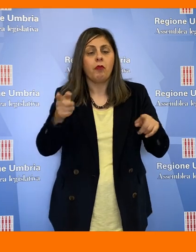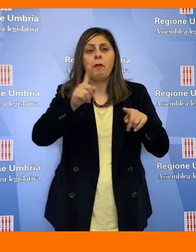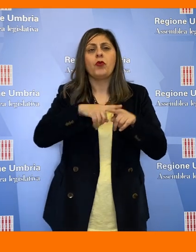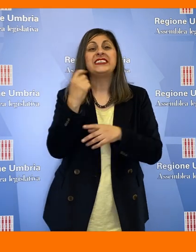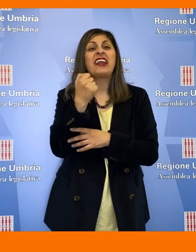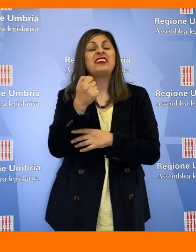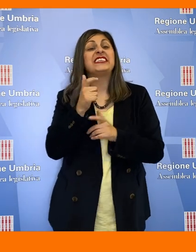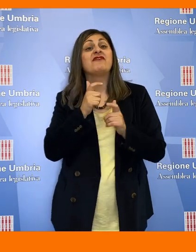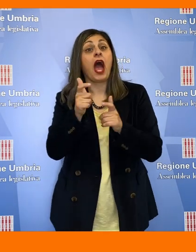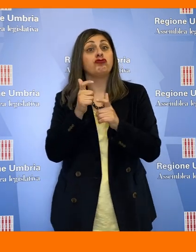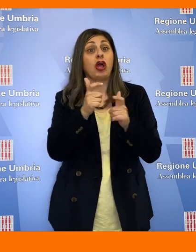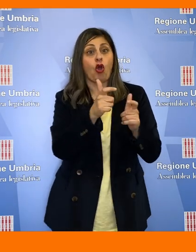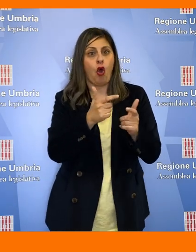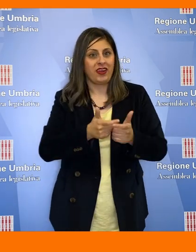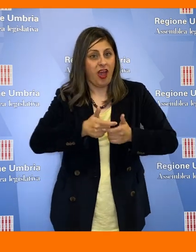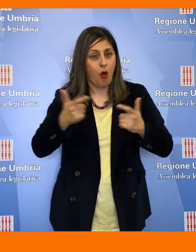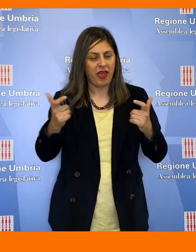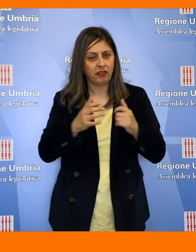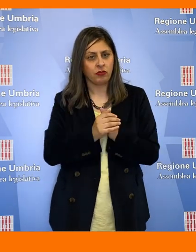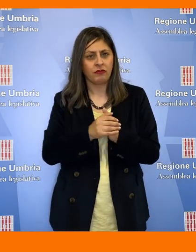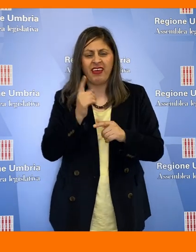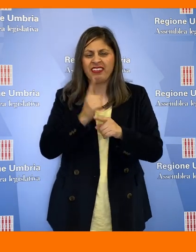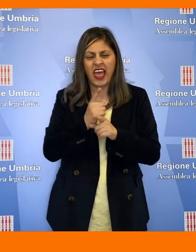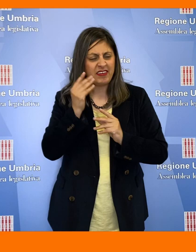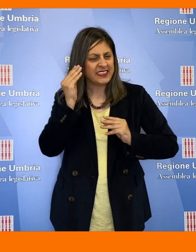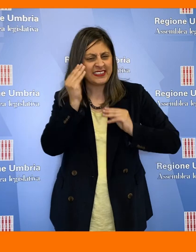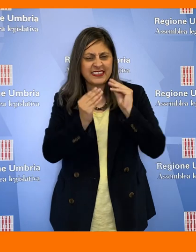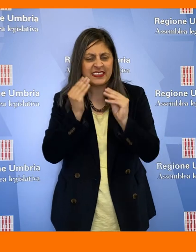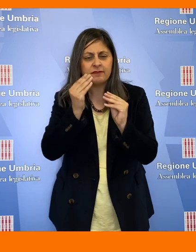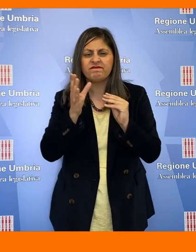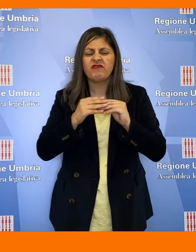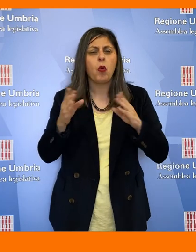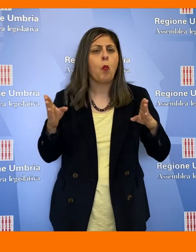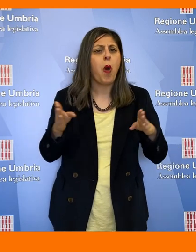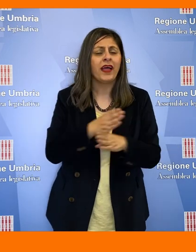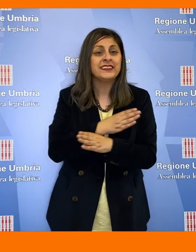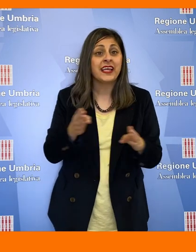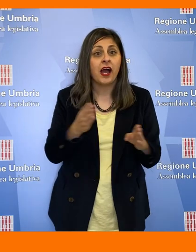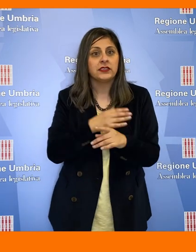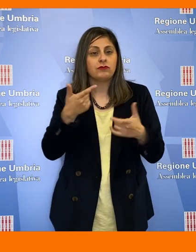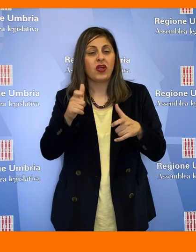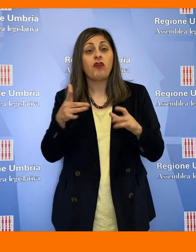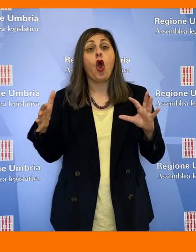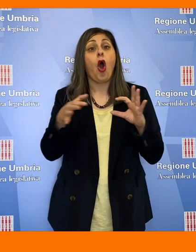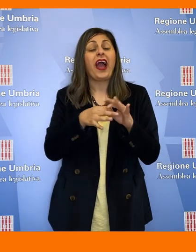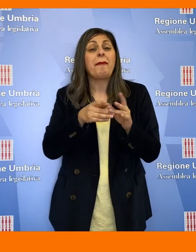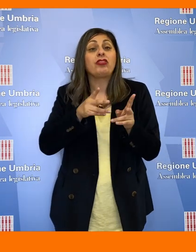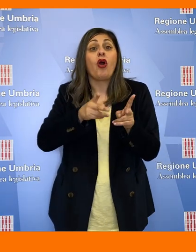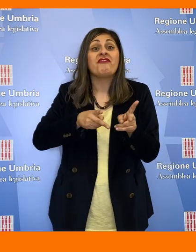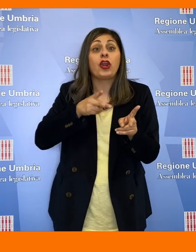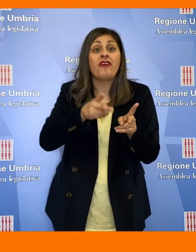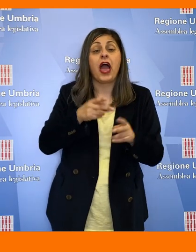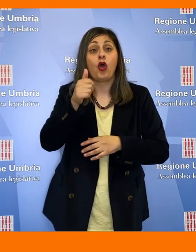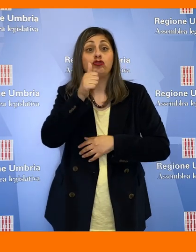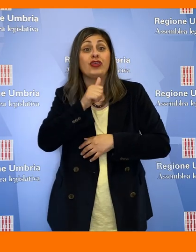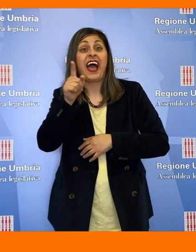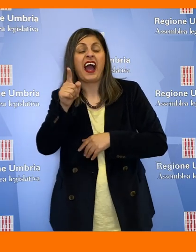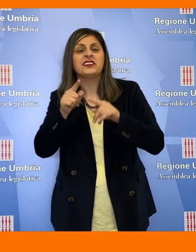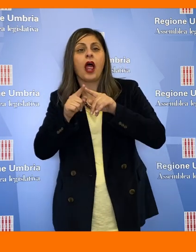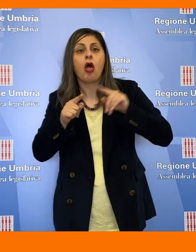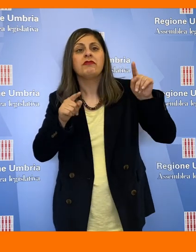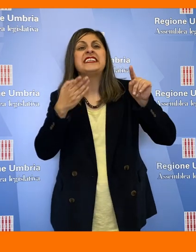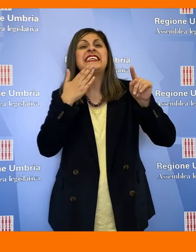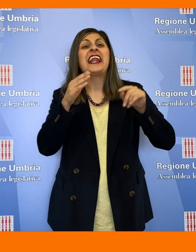servizi ai viaggiatori. Porre in essere tutte le azioni utili affinché si ristabilisca il collegamento ferroviario Città di